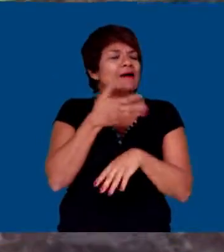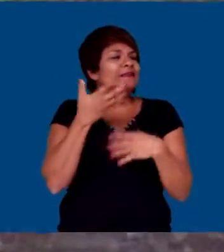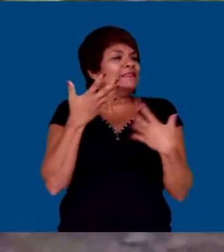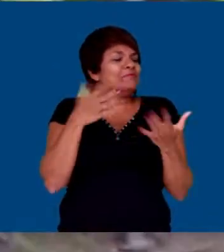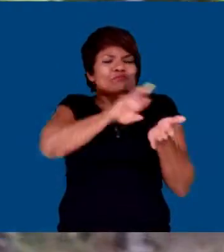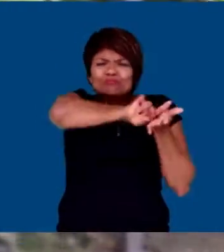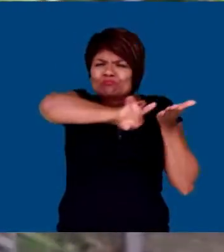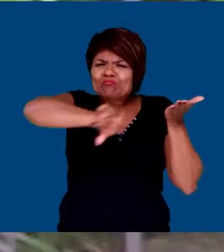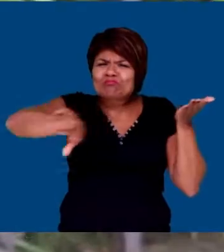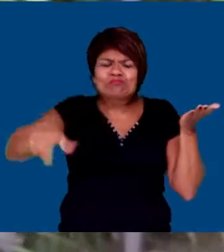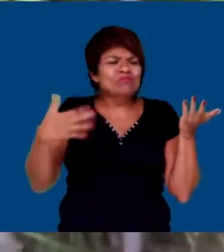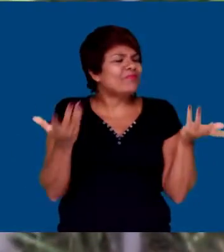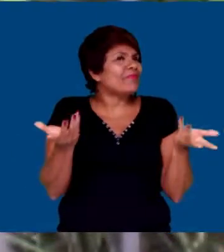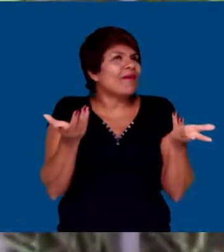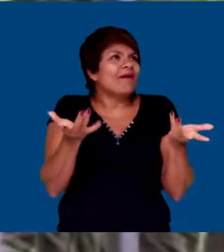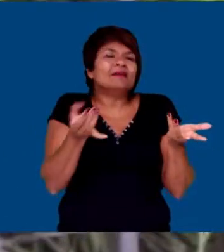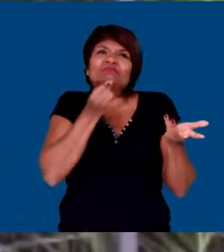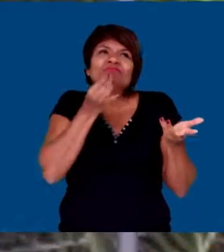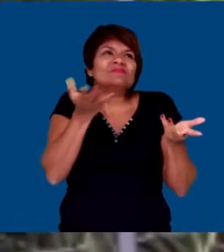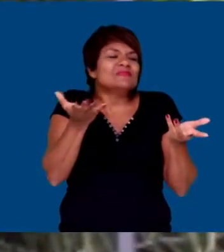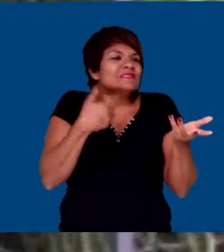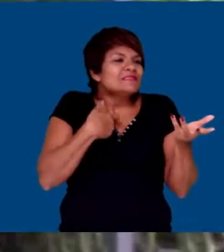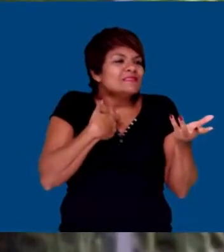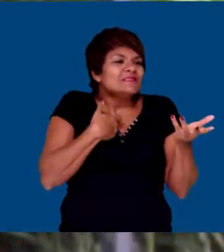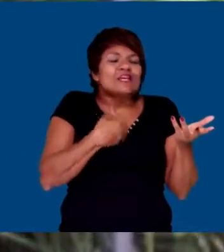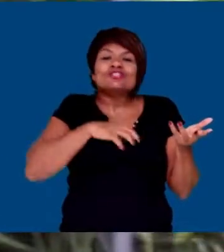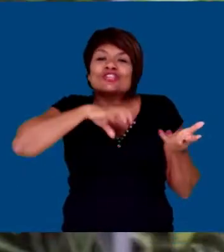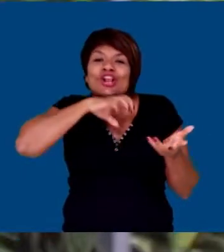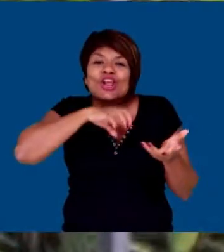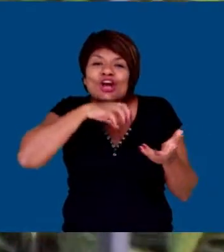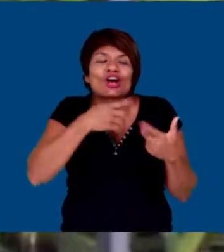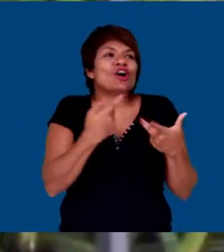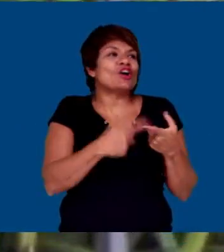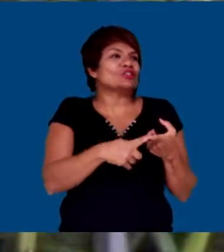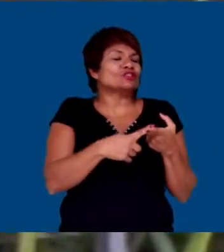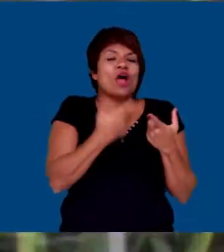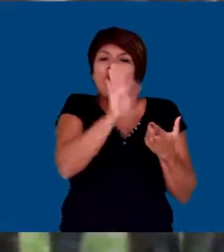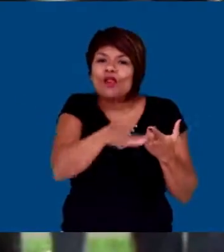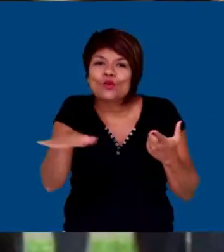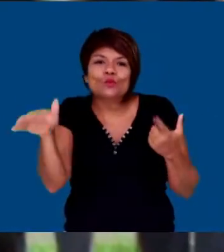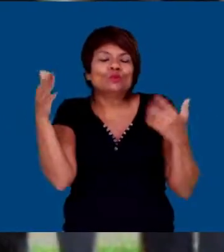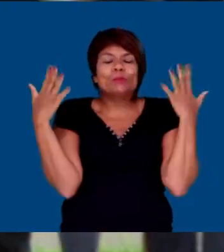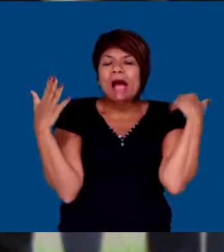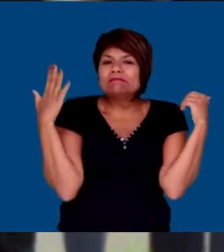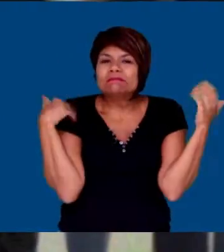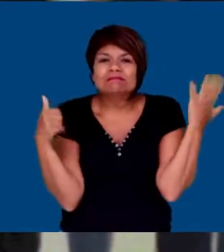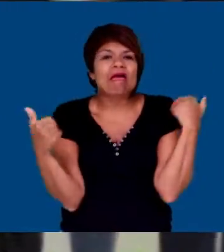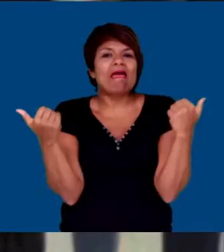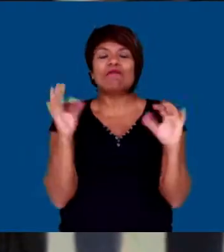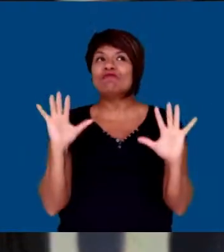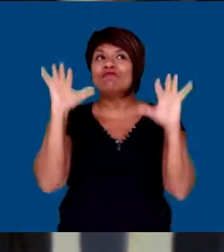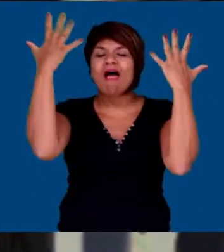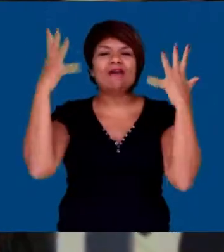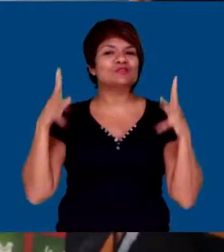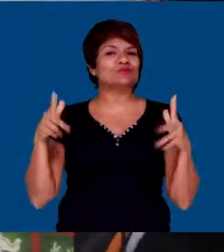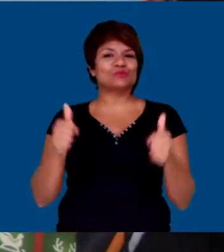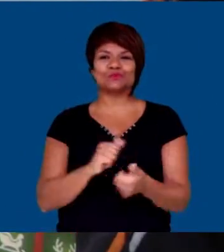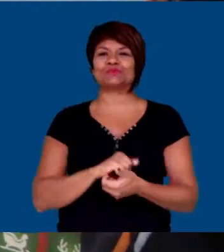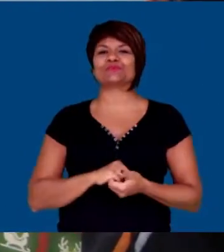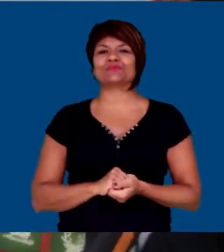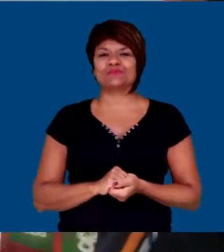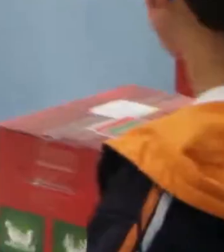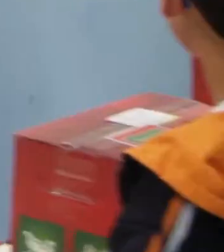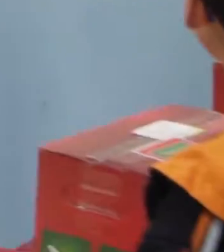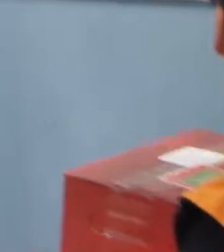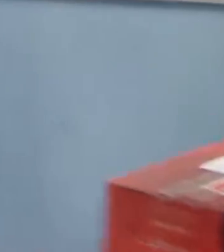momentos, de passeios ao zoológico junto com os alunos, de todas as festividades.